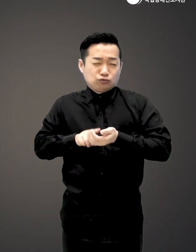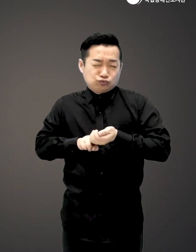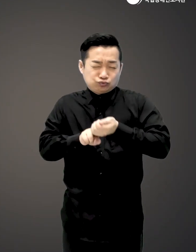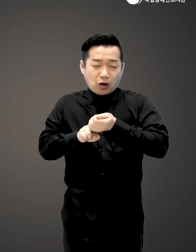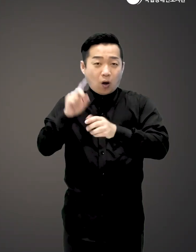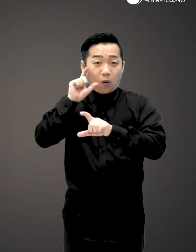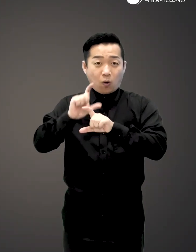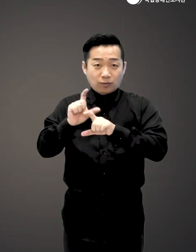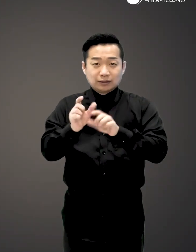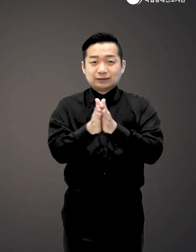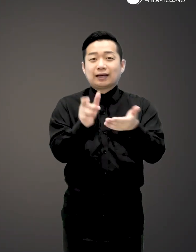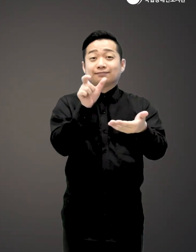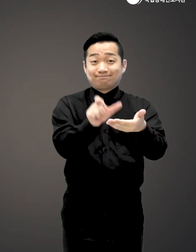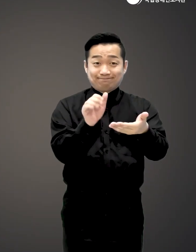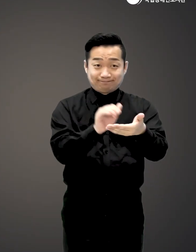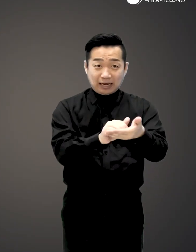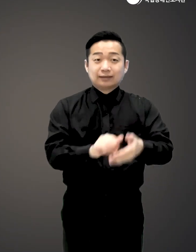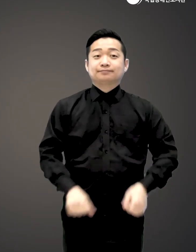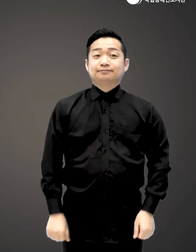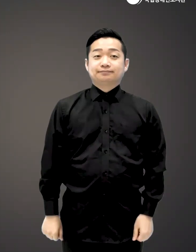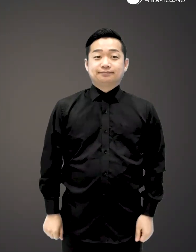숨겨왔던 고민들을 책에 담았습니다